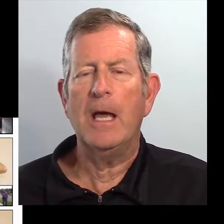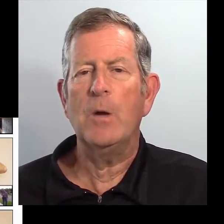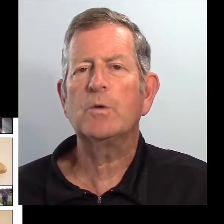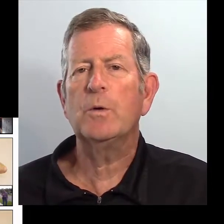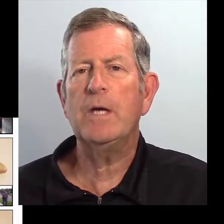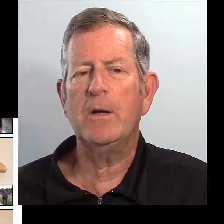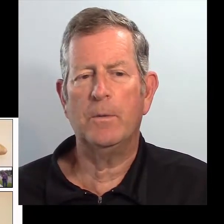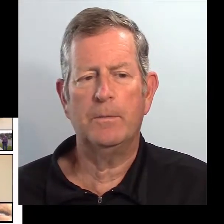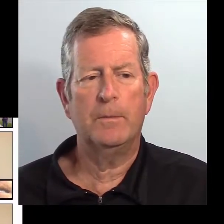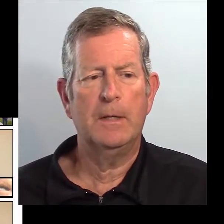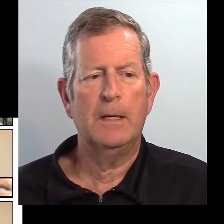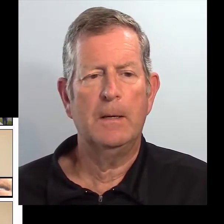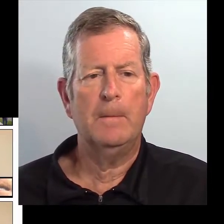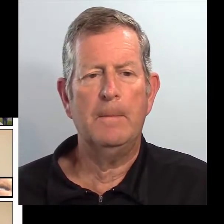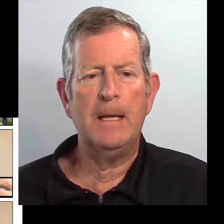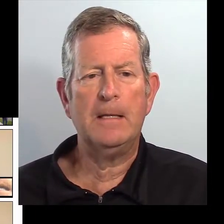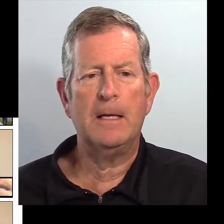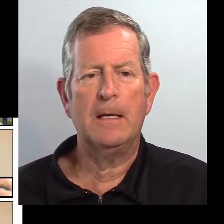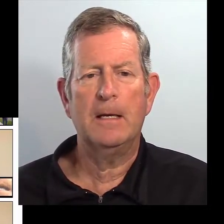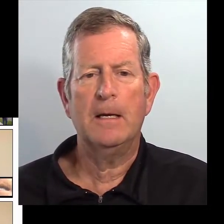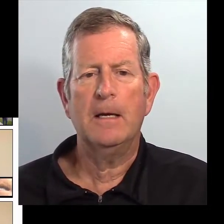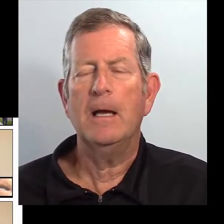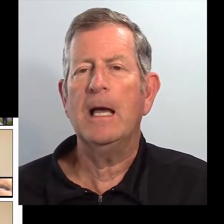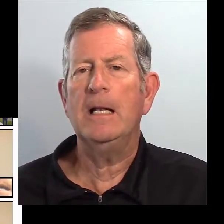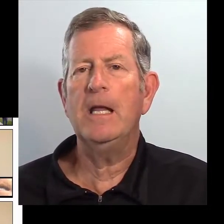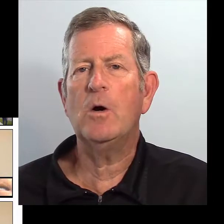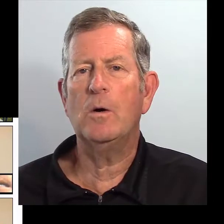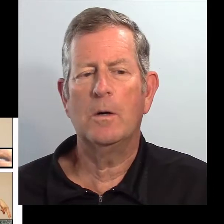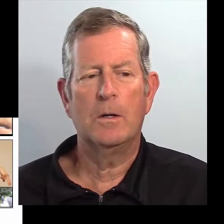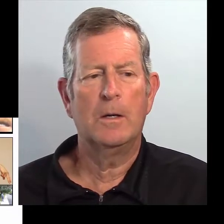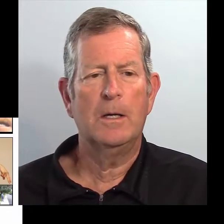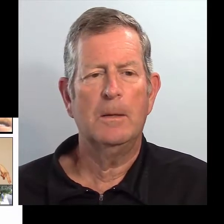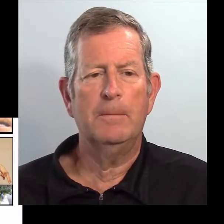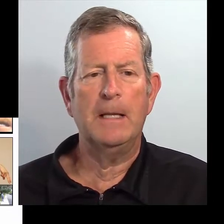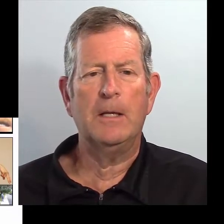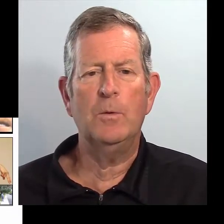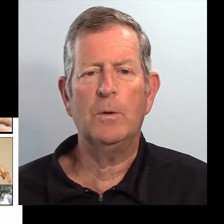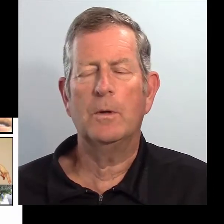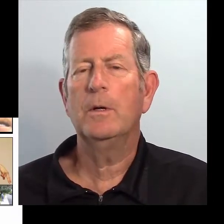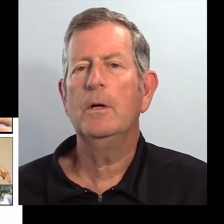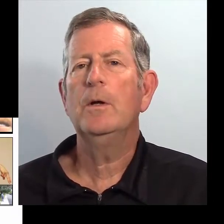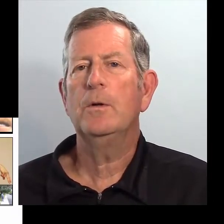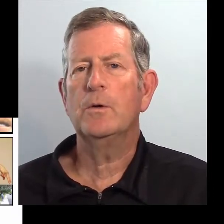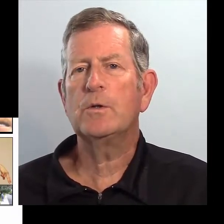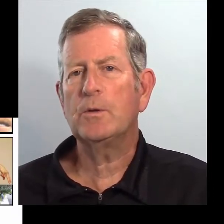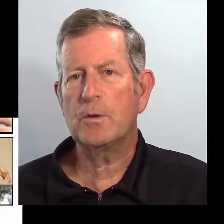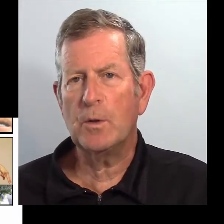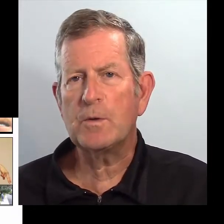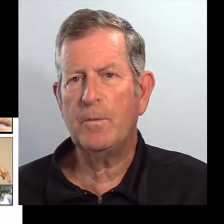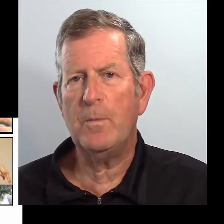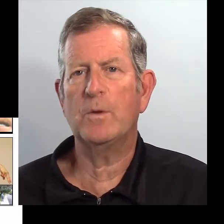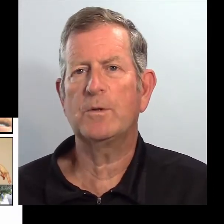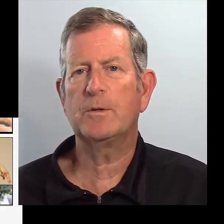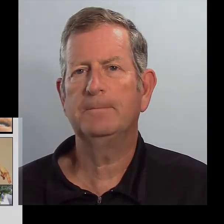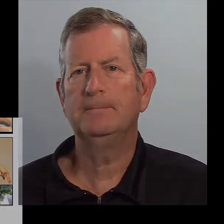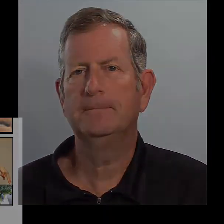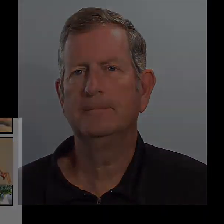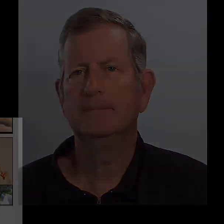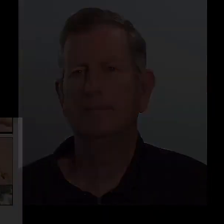Ellos oyeron. 20. Él dijo. 21. Nosotros nos fuimos.